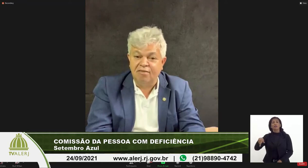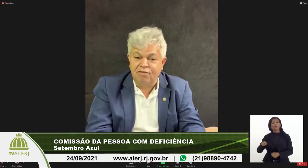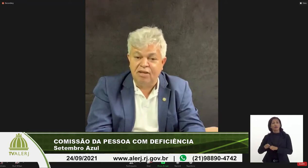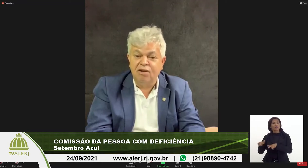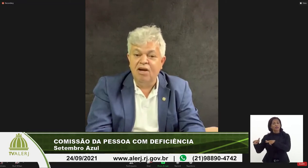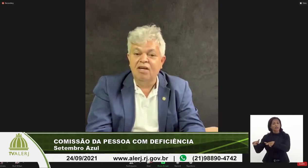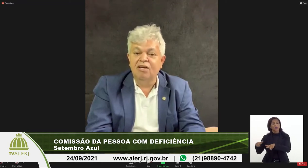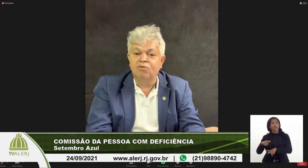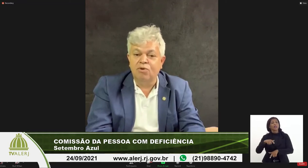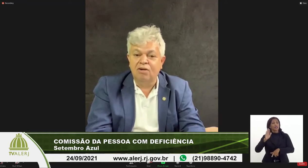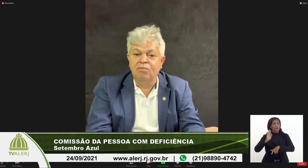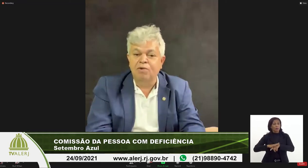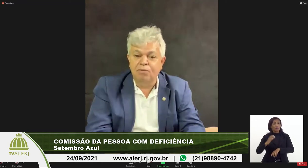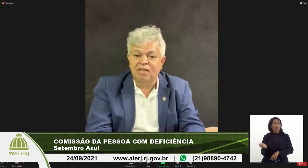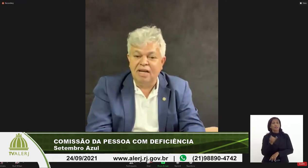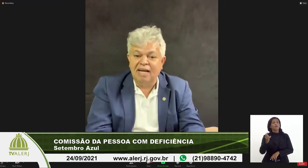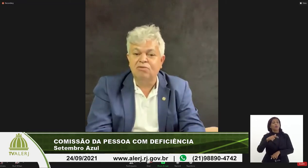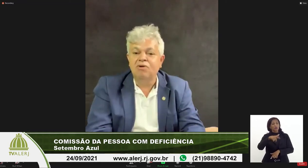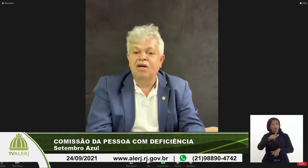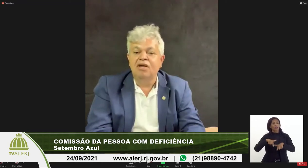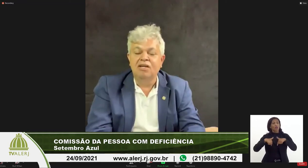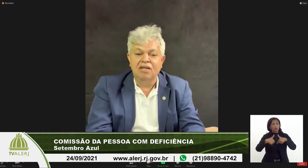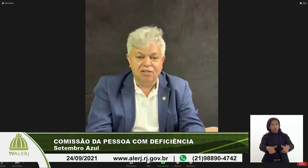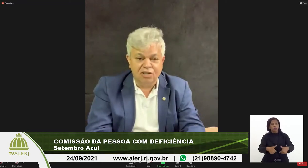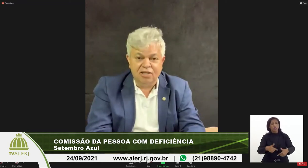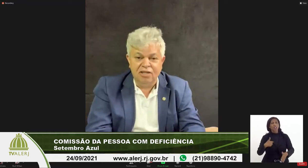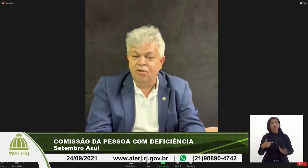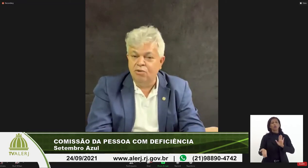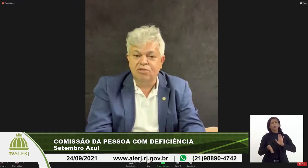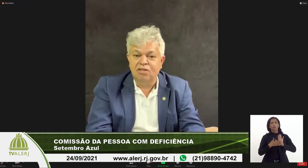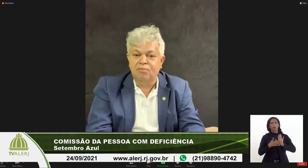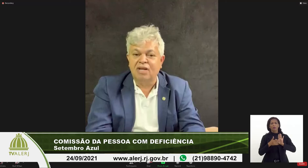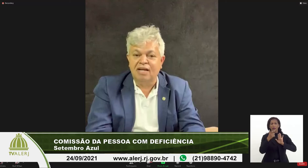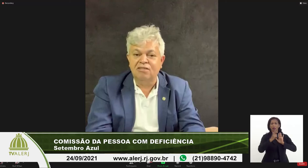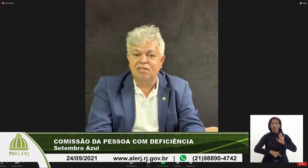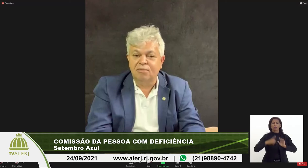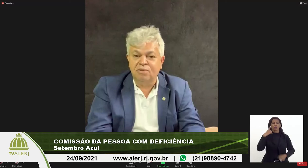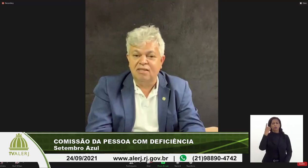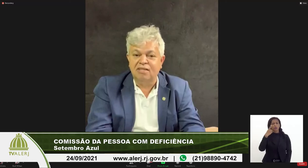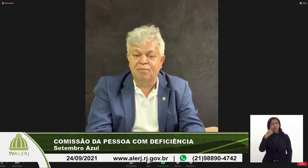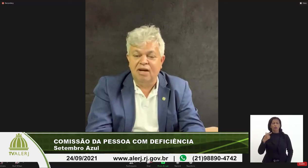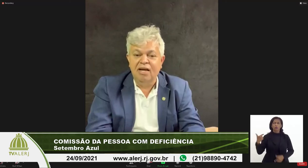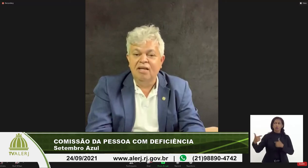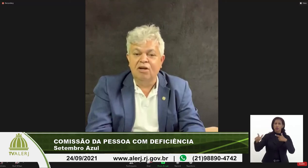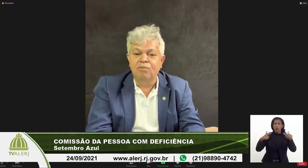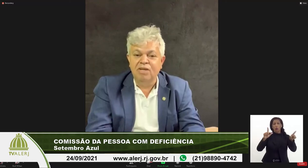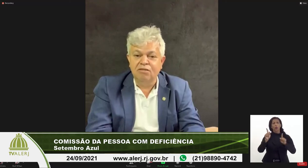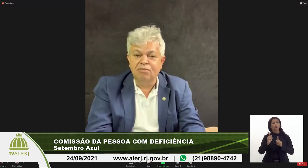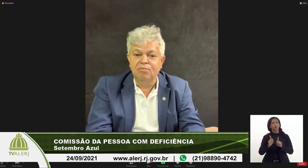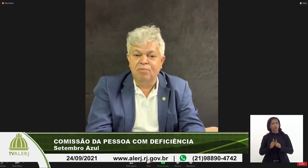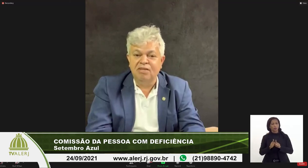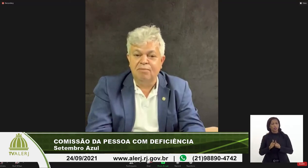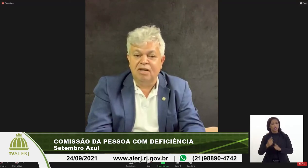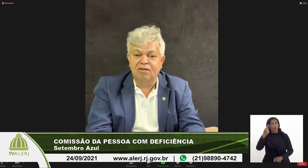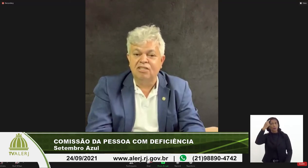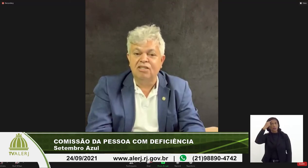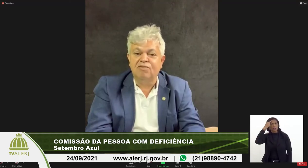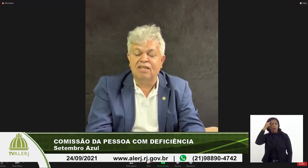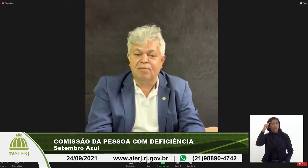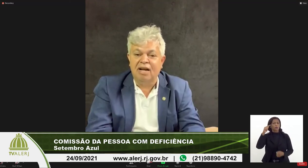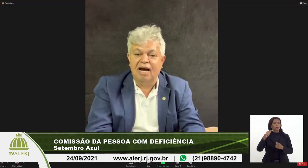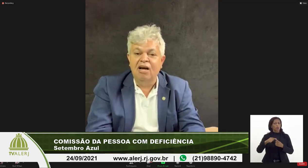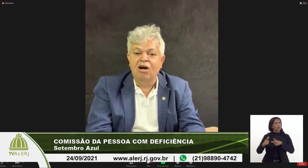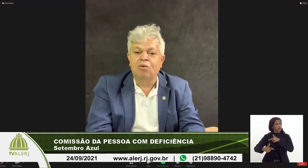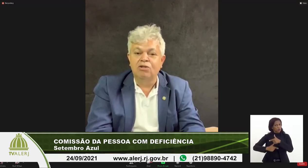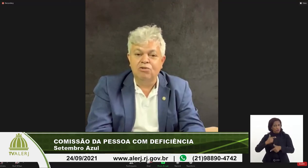que ser feito e eu estou aí com o meu mandato e acho que outros deputados e deputadas também tem o mesmo pensamento a gente